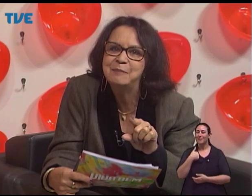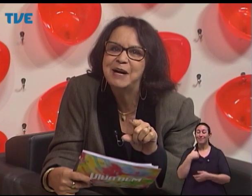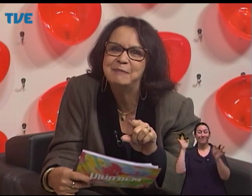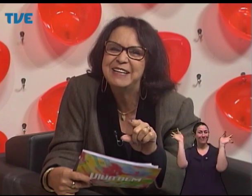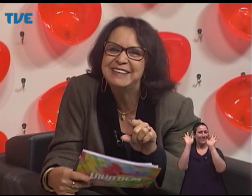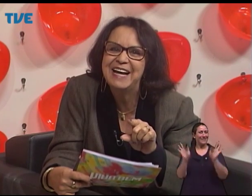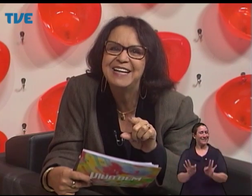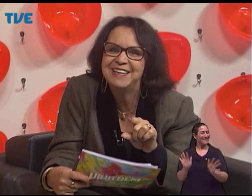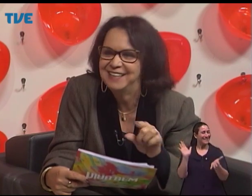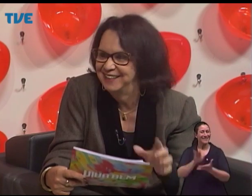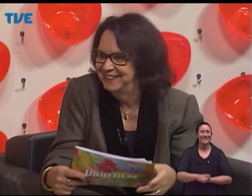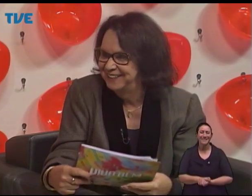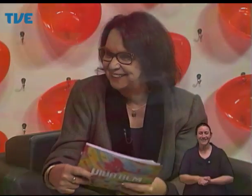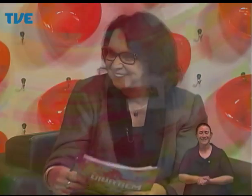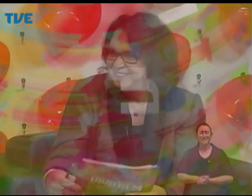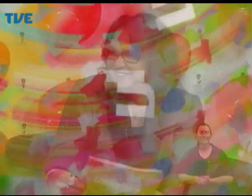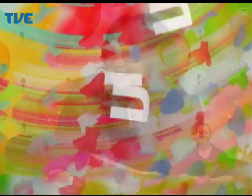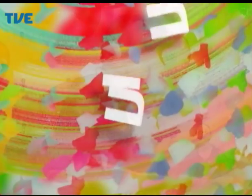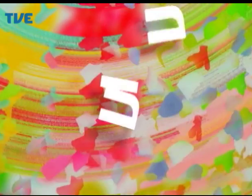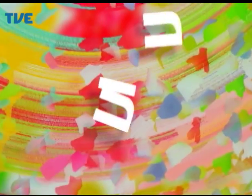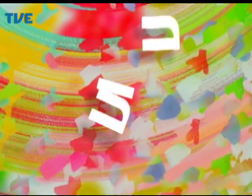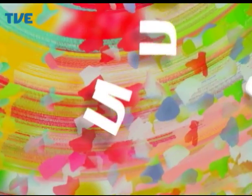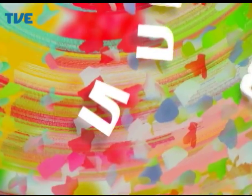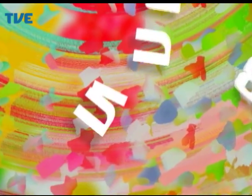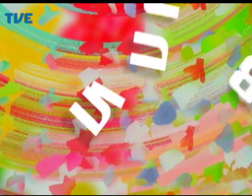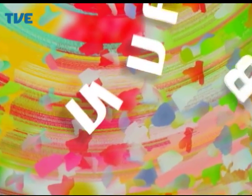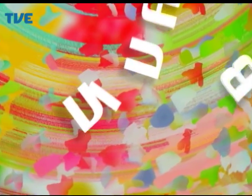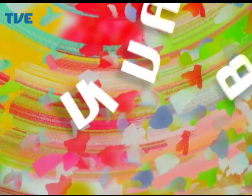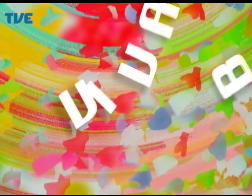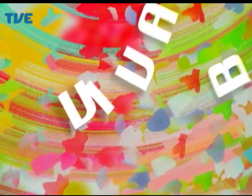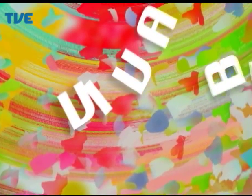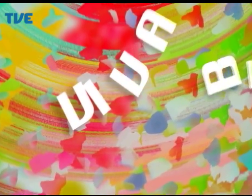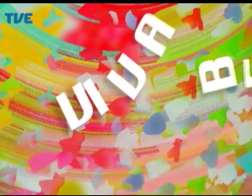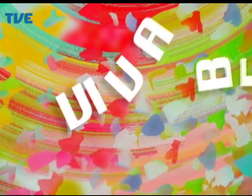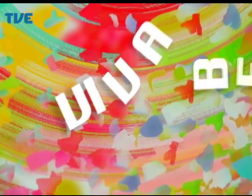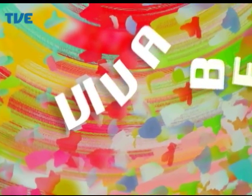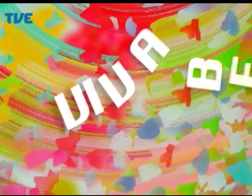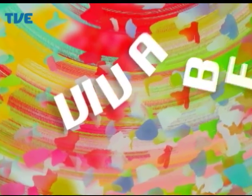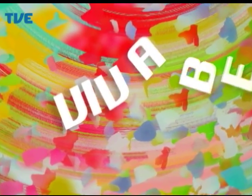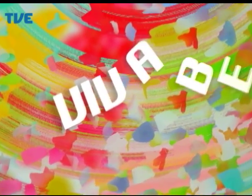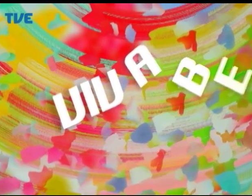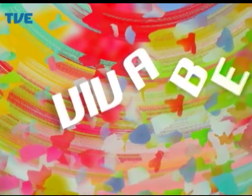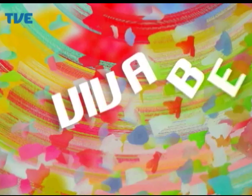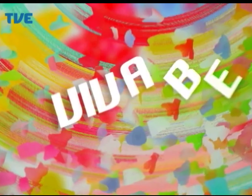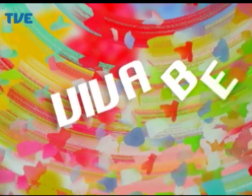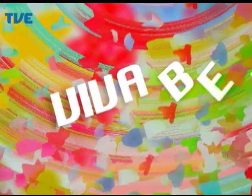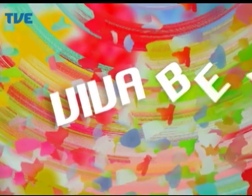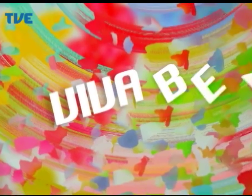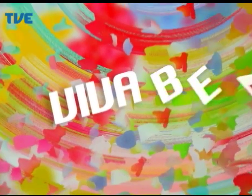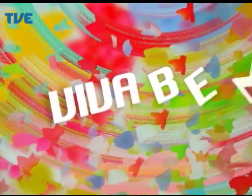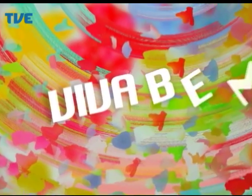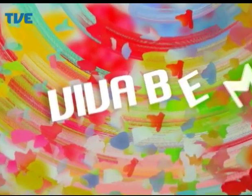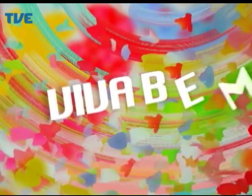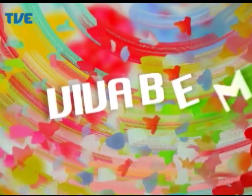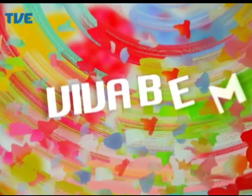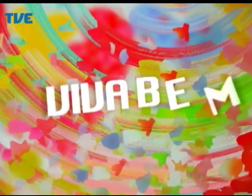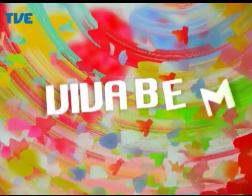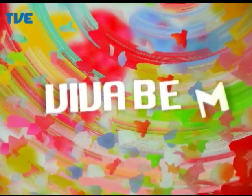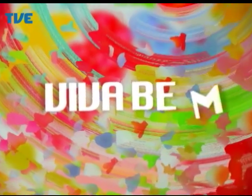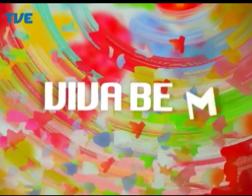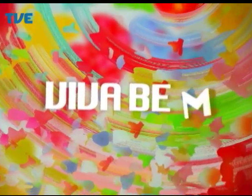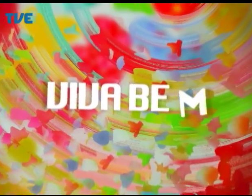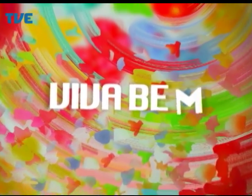faceira barbaridade. E aí E aí E aí